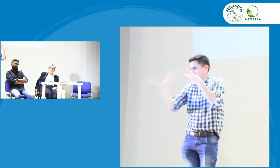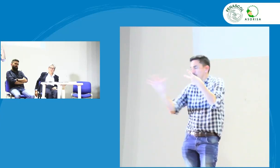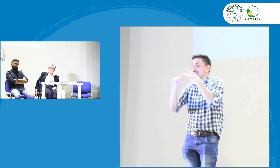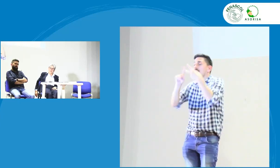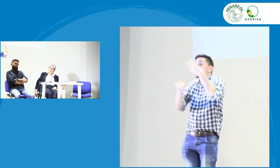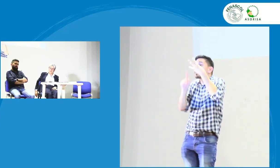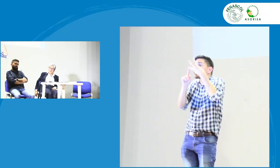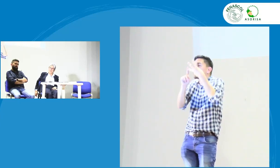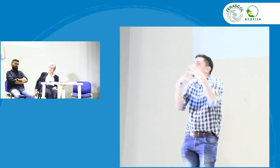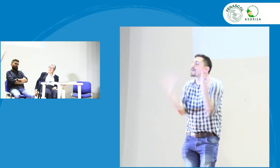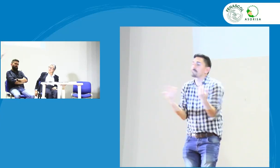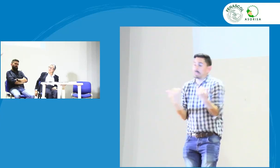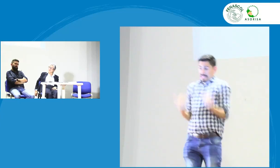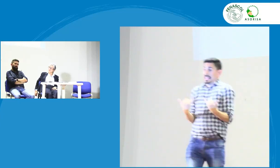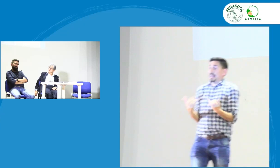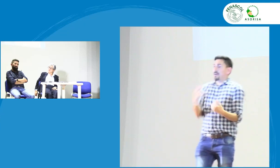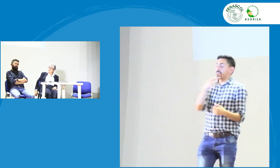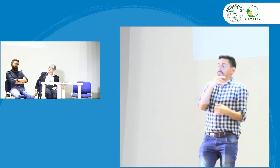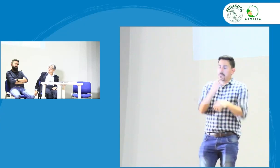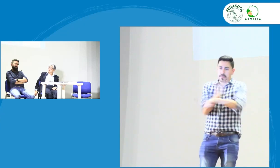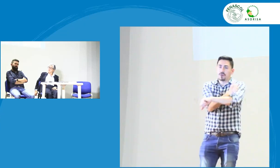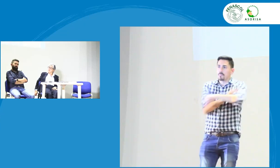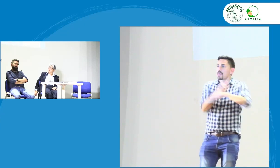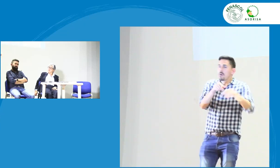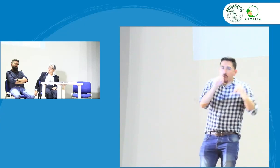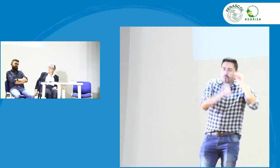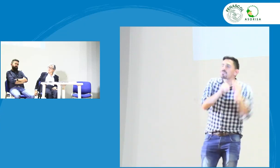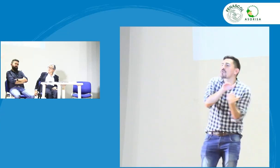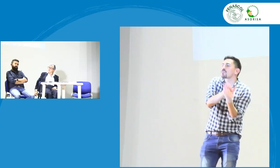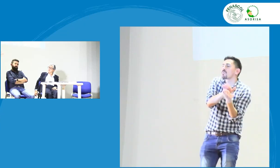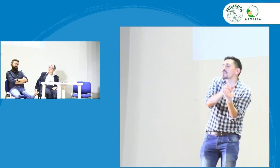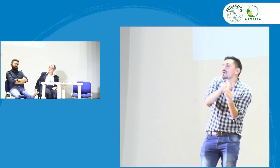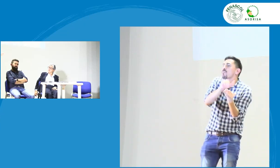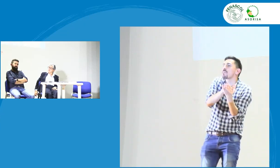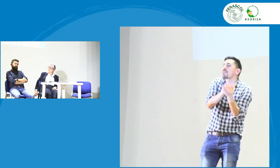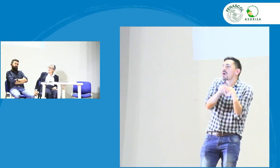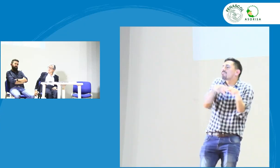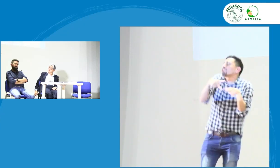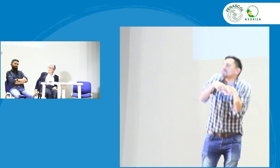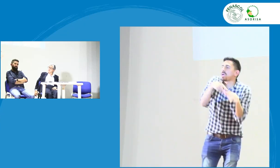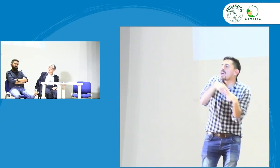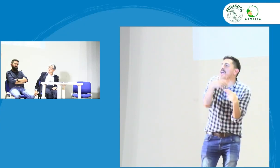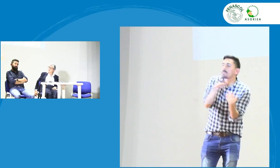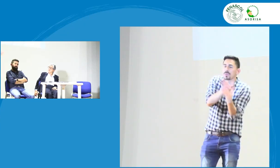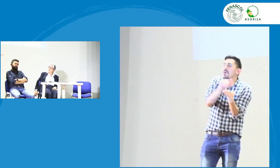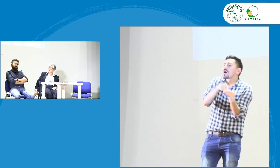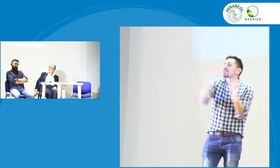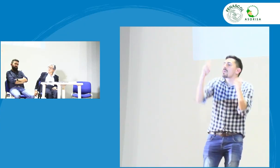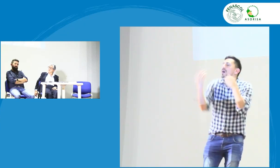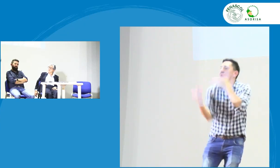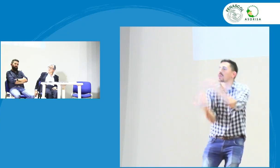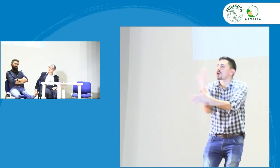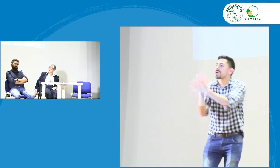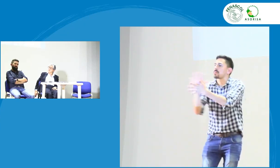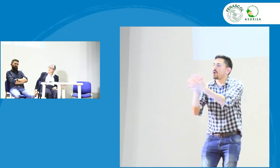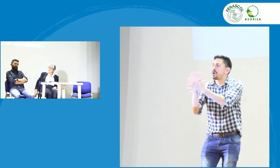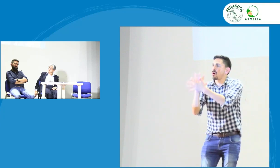para hacer la divulgación como tercera acción también desde el precomité se está haciendo un documento que está en construcción